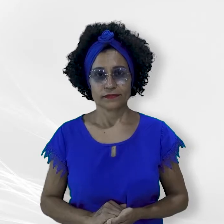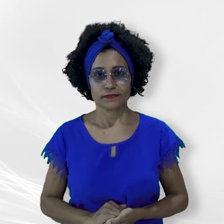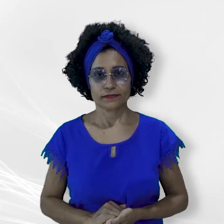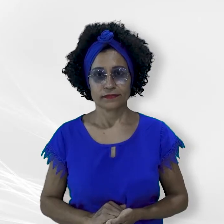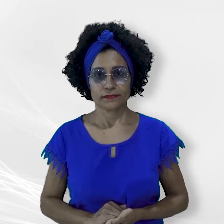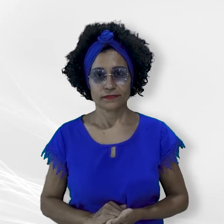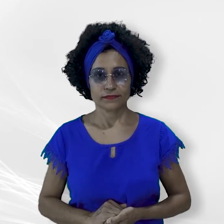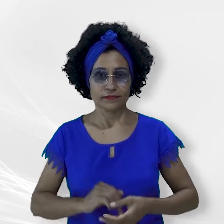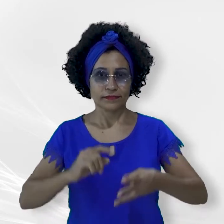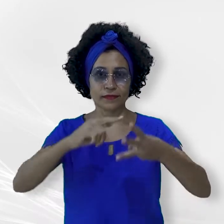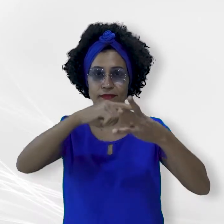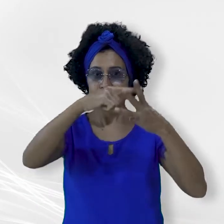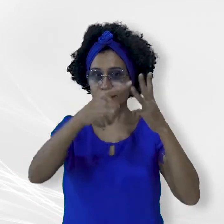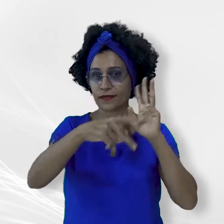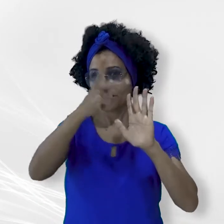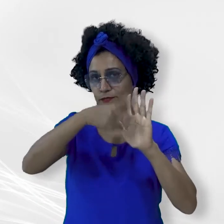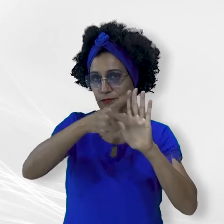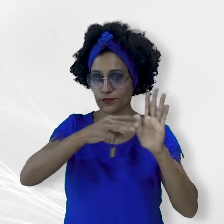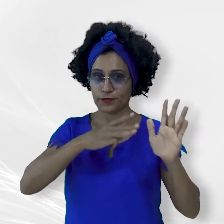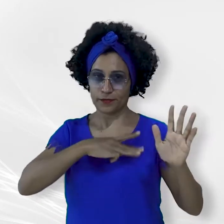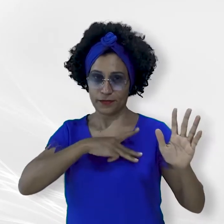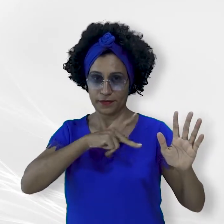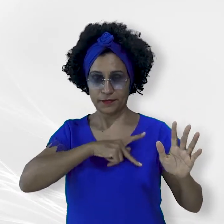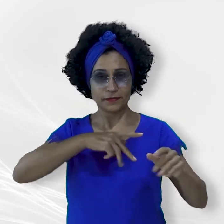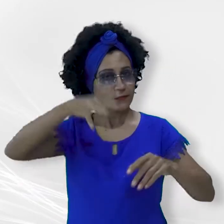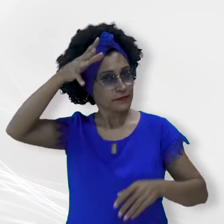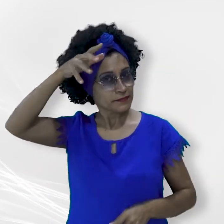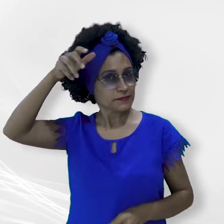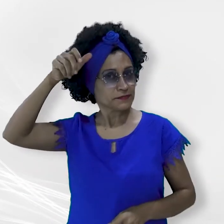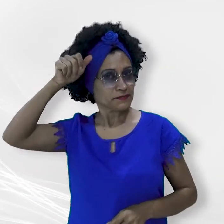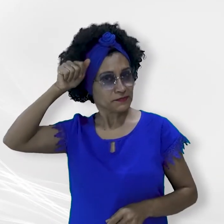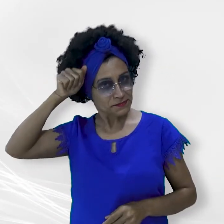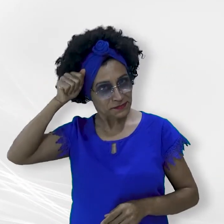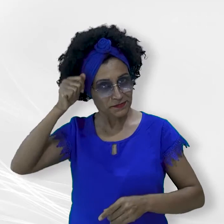Três projetos do Ministério Público de Mato Grosso são finalistas.